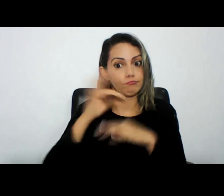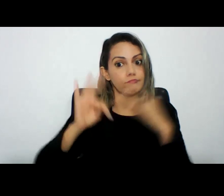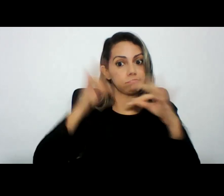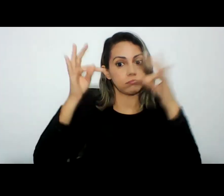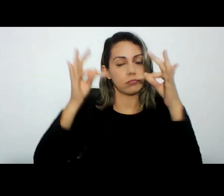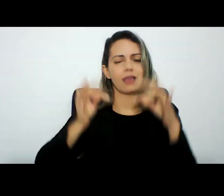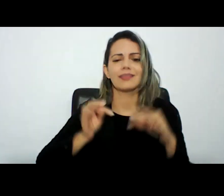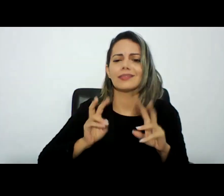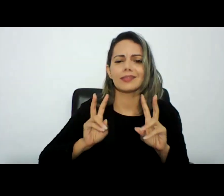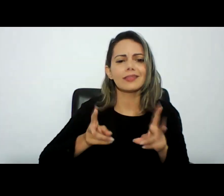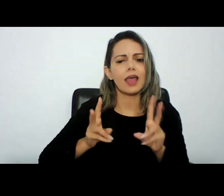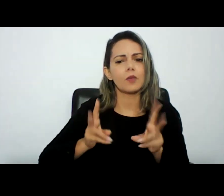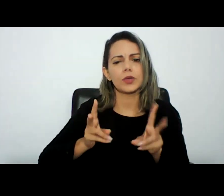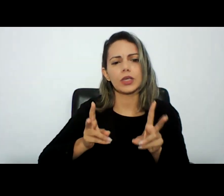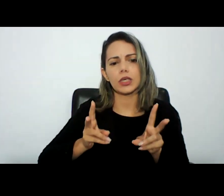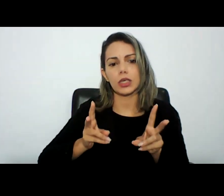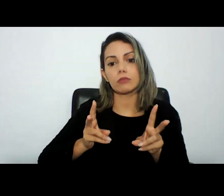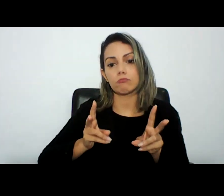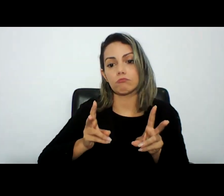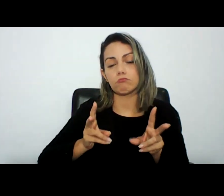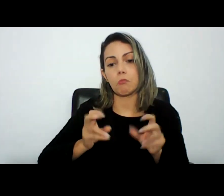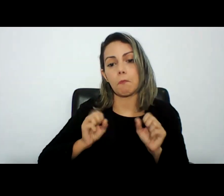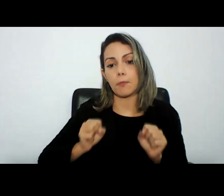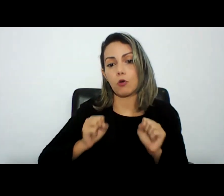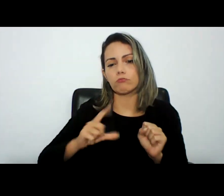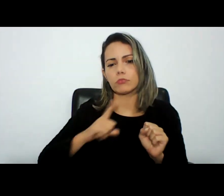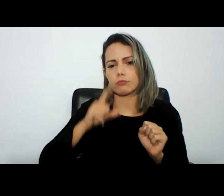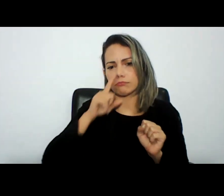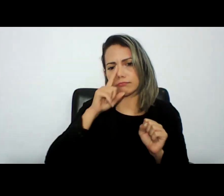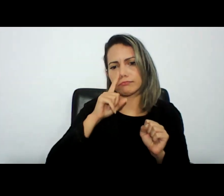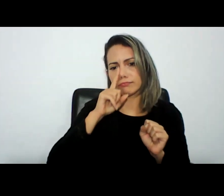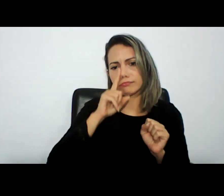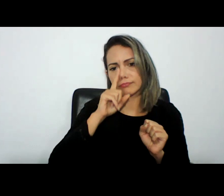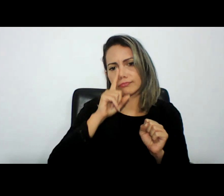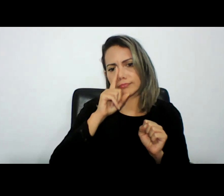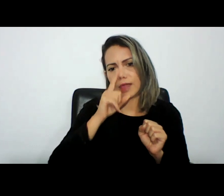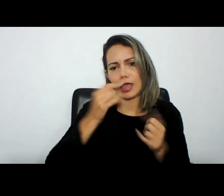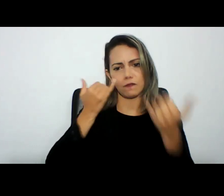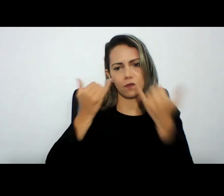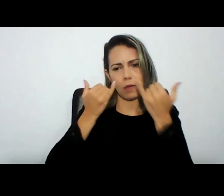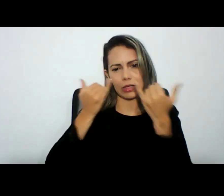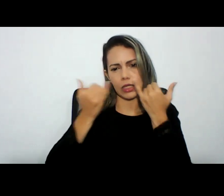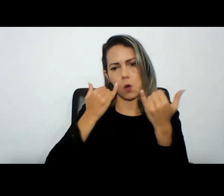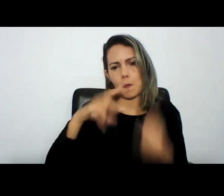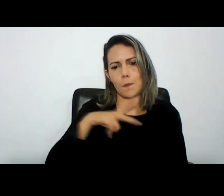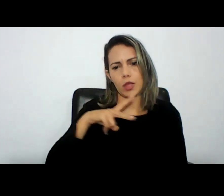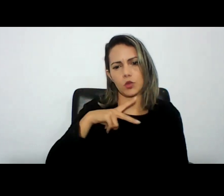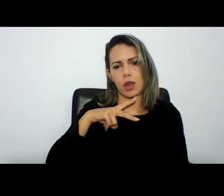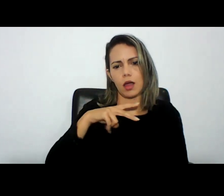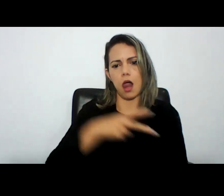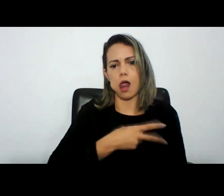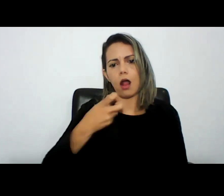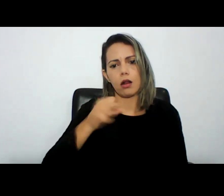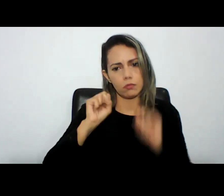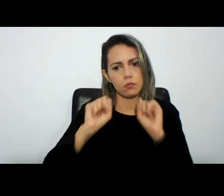dúvida alguma podem trazer riscos a direita privacidade e talvez como dizia o Ferrajoli